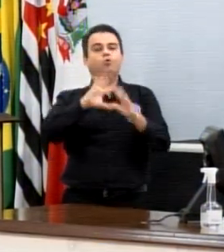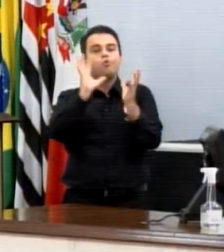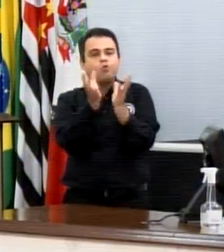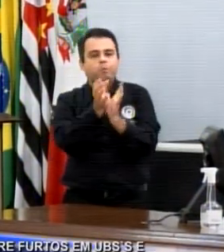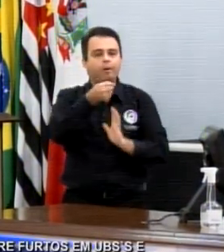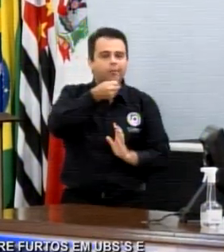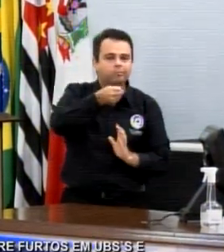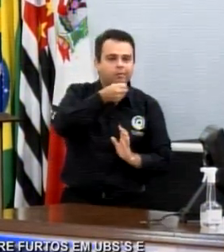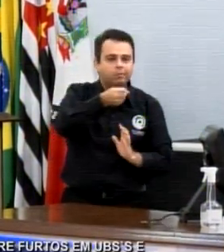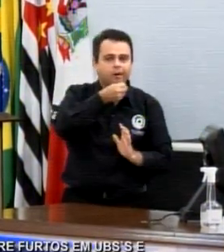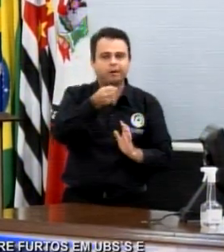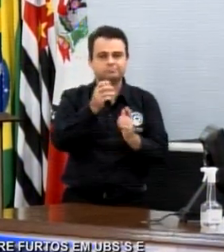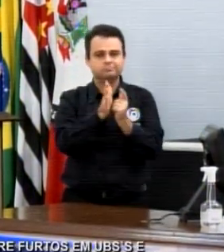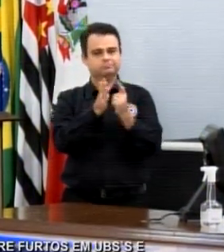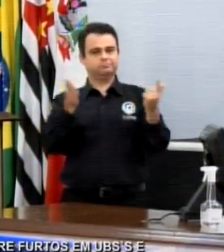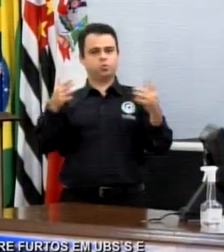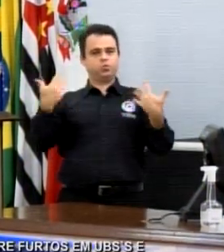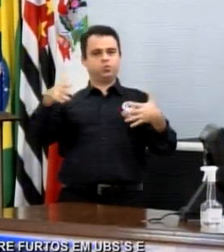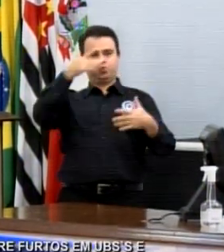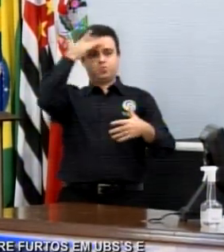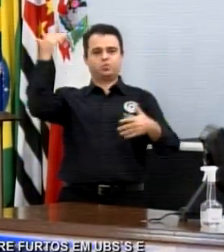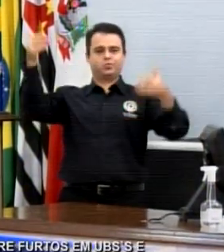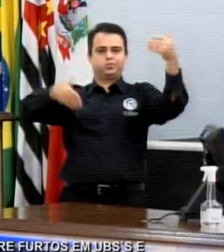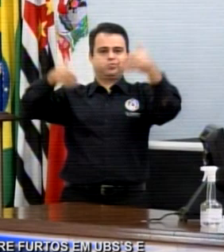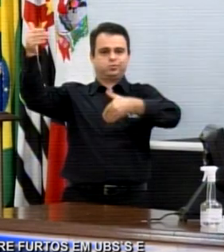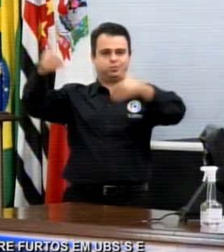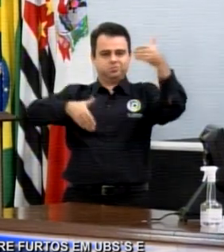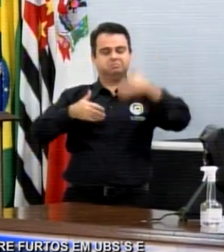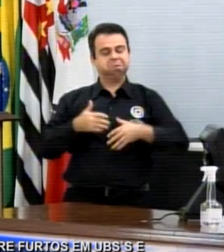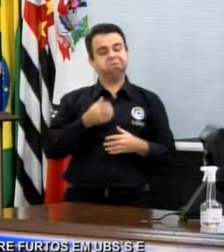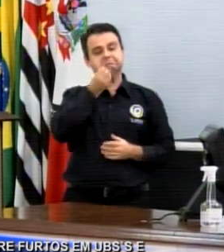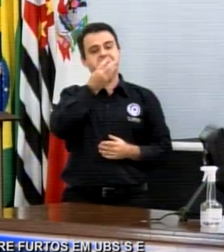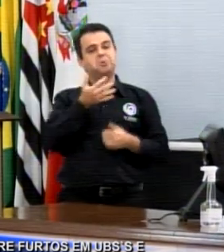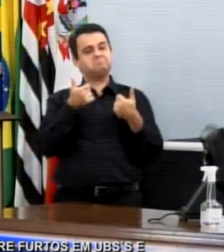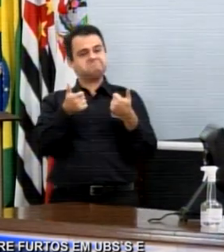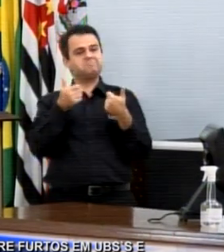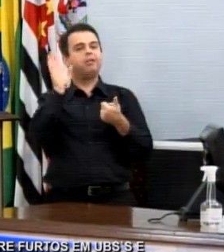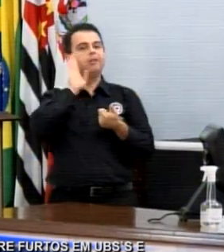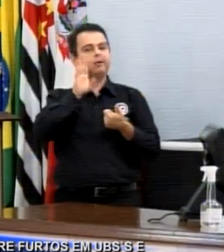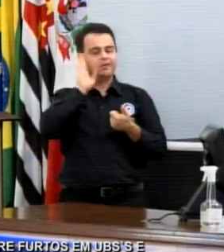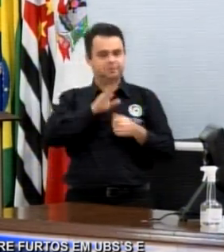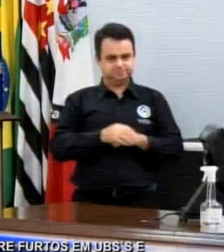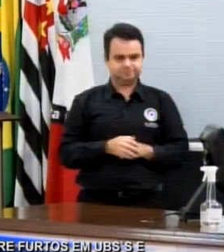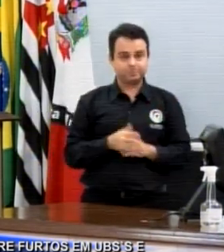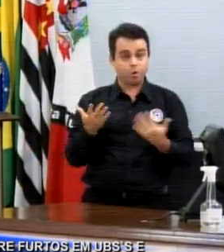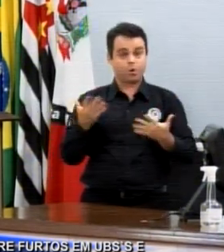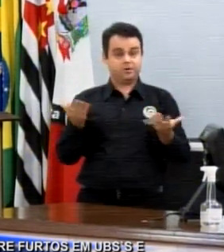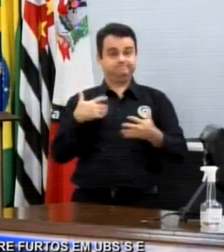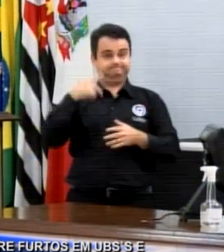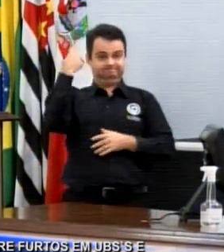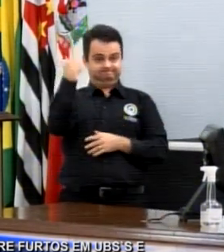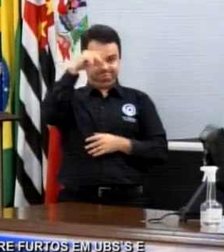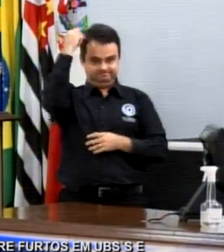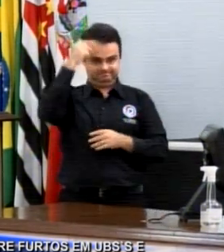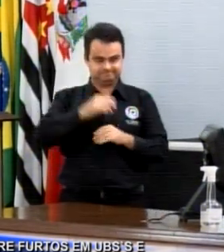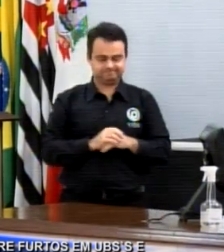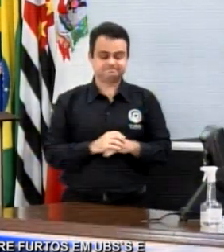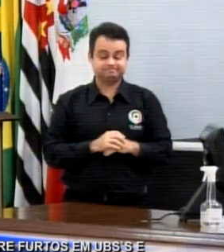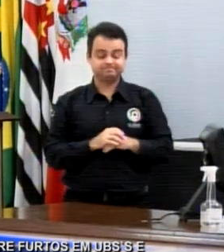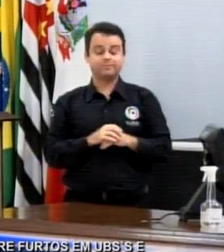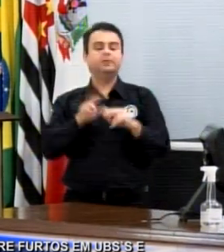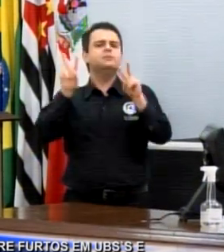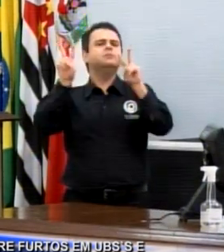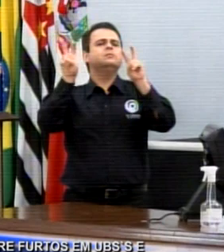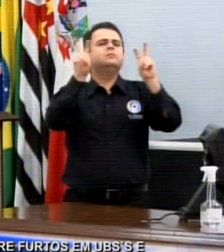presente hoje. Que legal. Vamos lá, então. O assunto aqui,